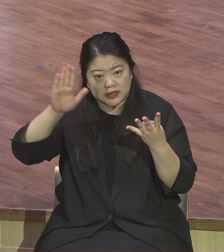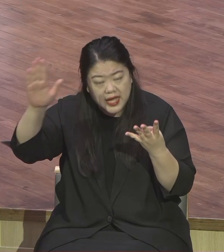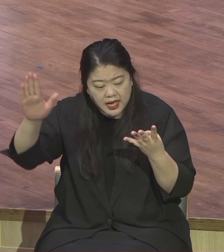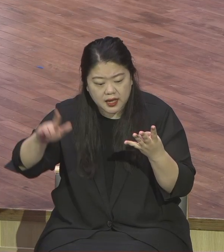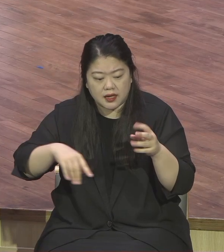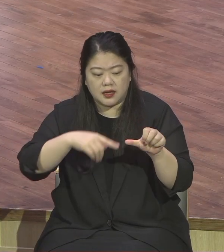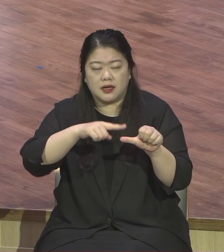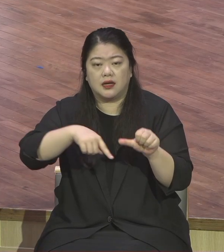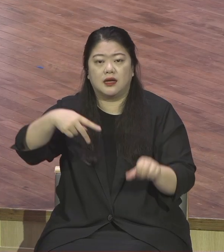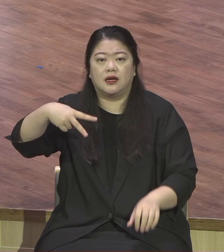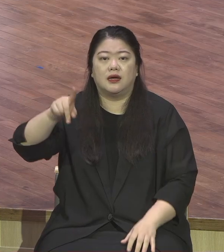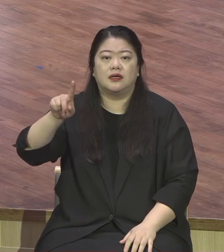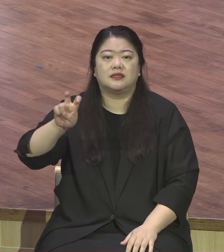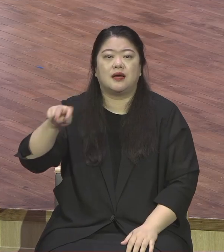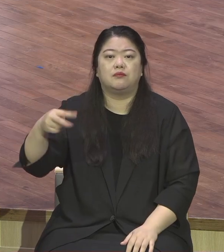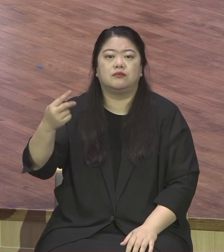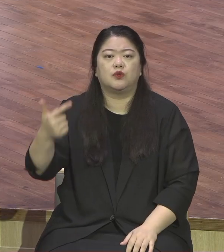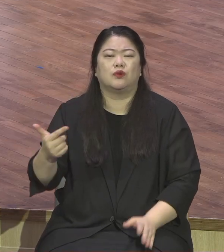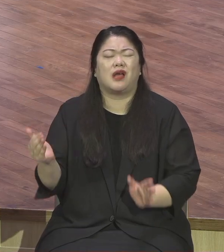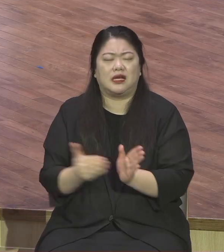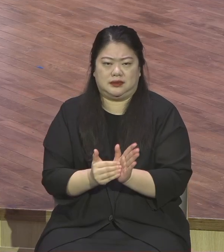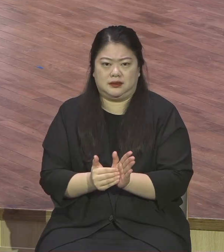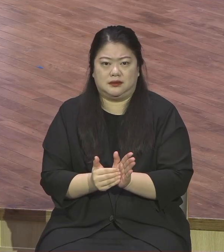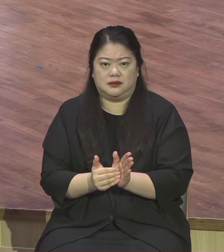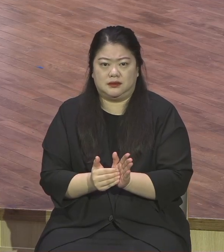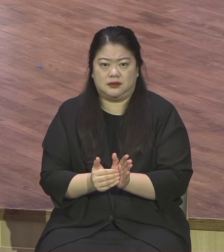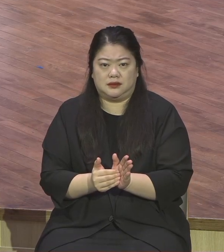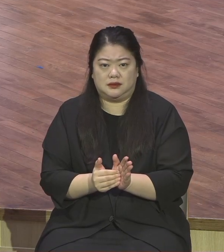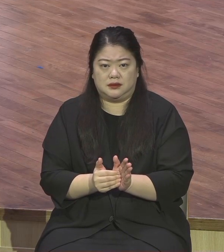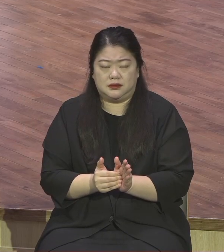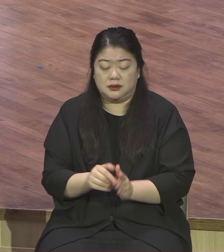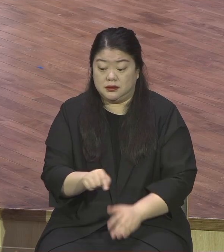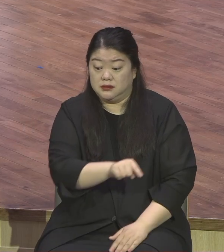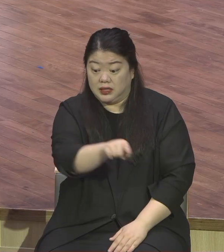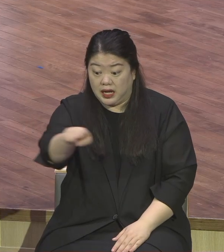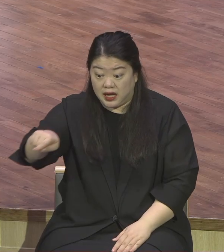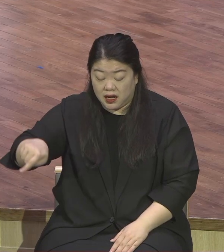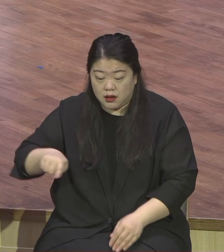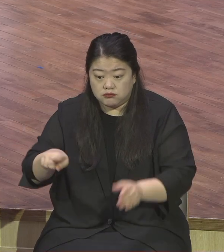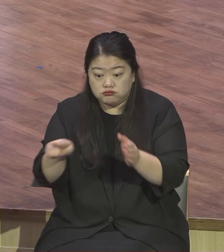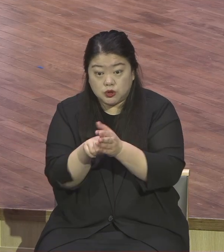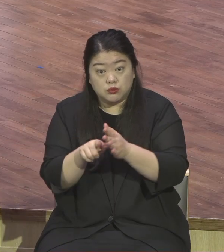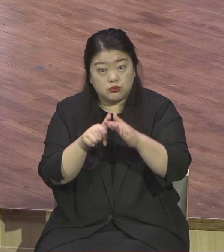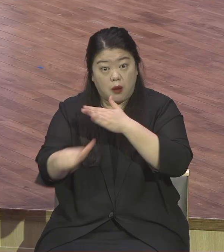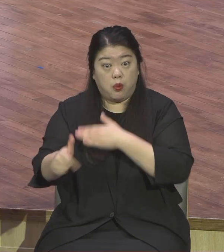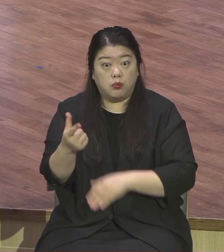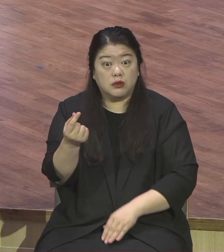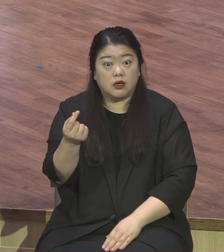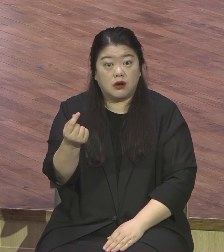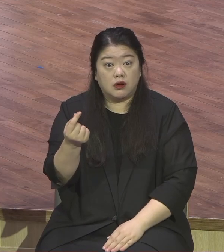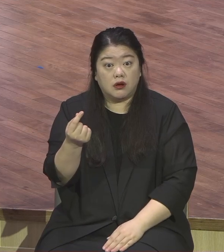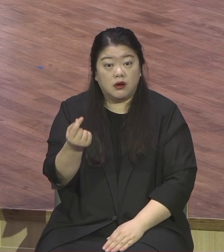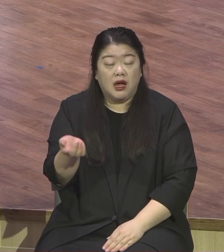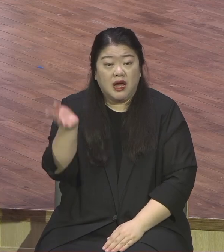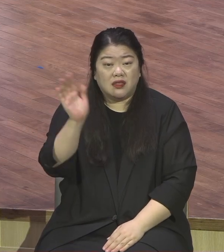하나님 하나님 쓰임받은 수많은 믿음의 인물들이 온전히 서울시토로 하나님은 계속해서